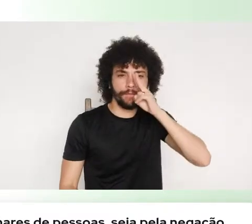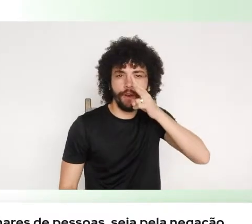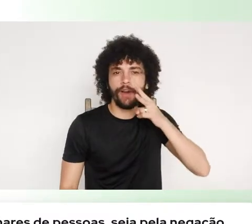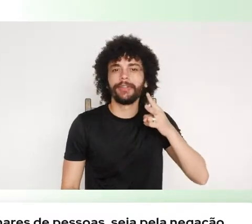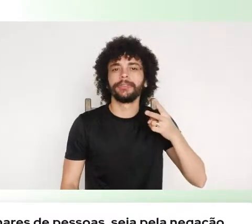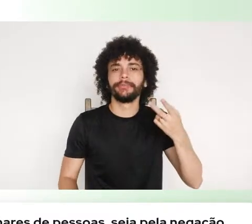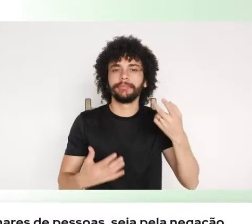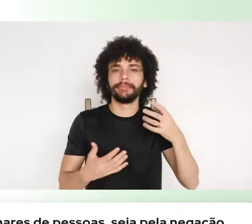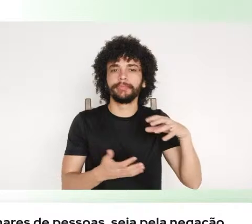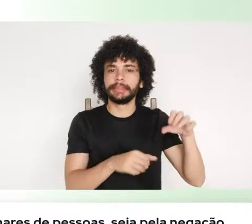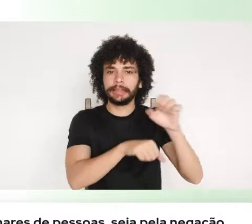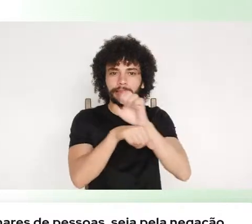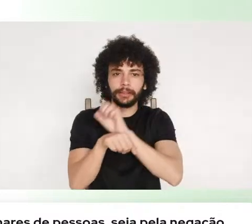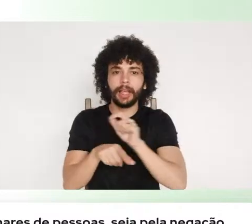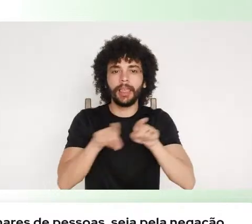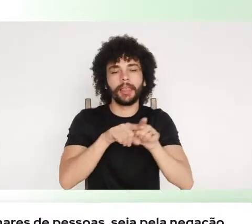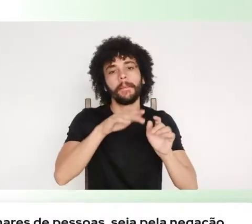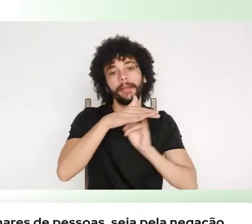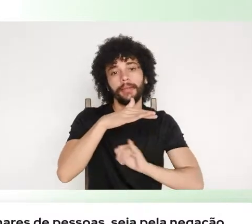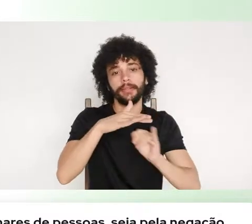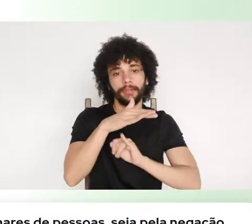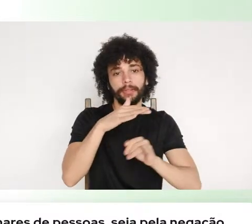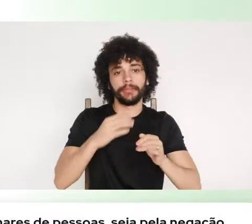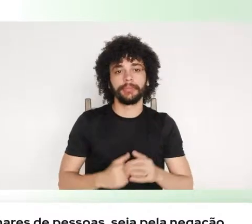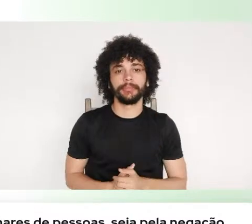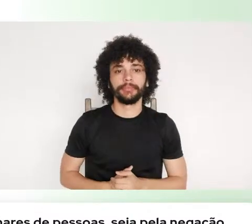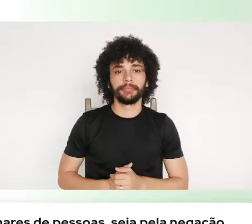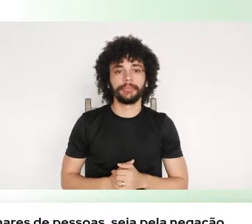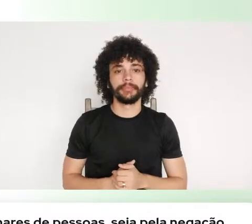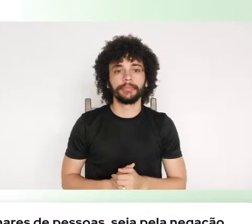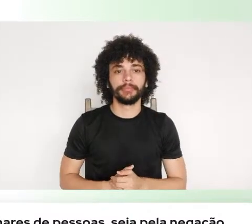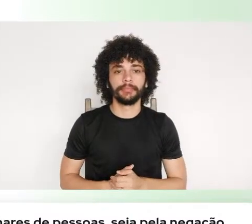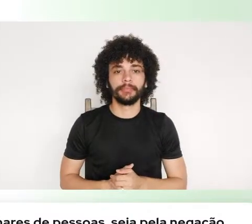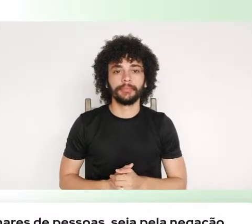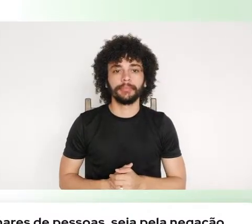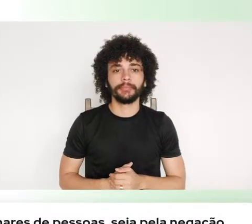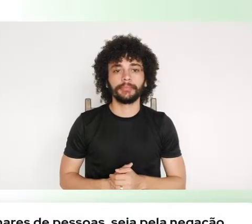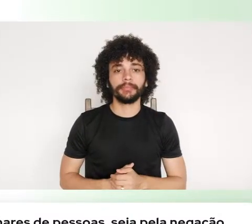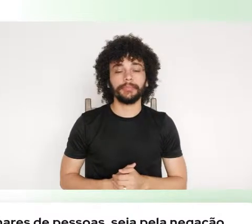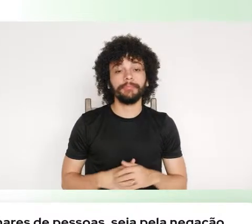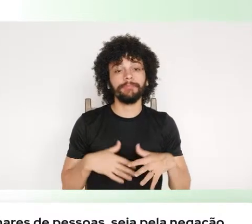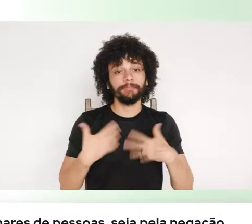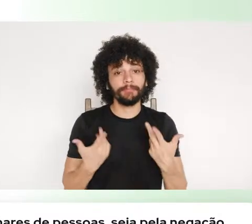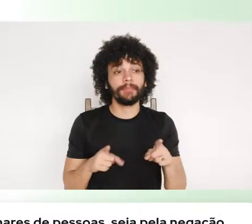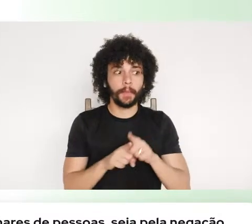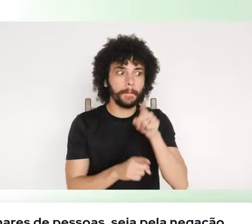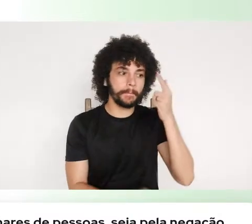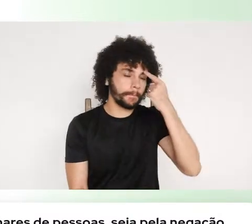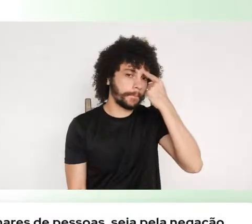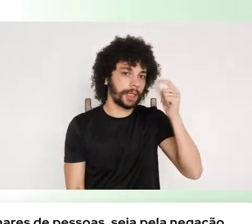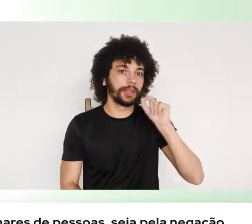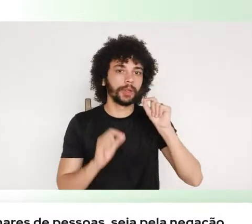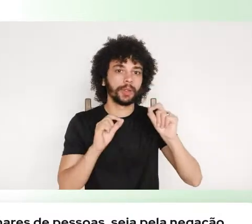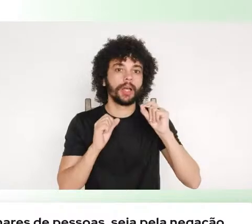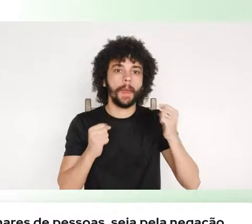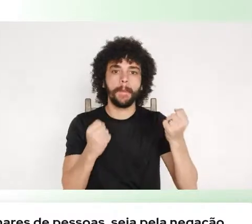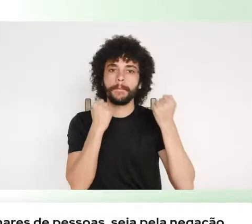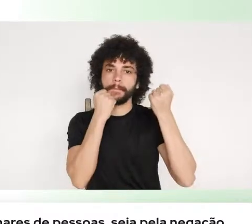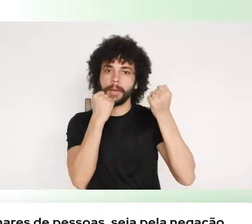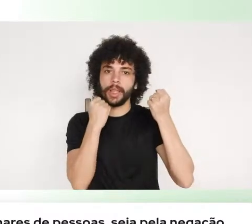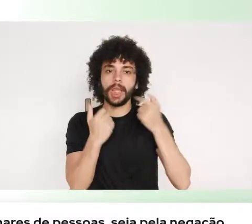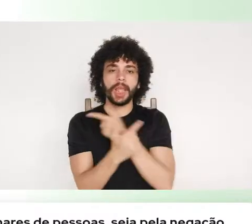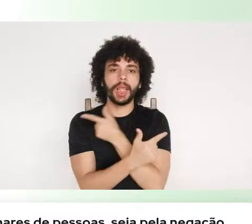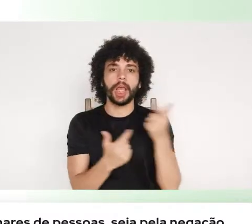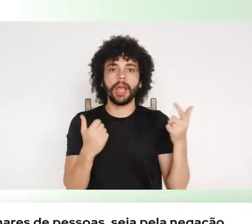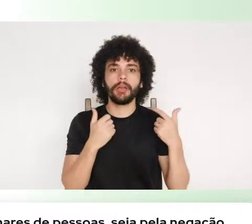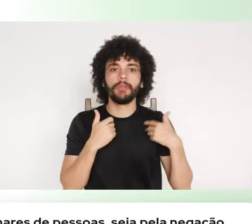estados e instituições, e que a difusão desses poderes vai ser cada vez